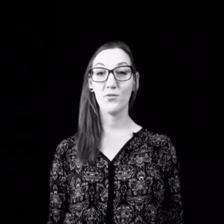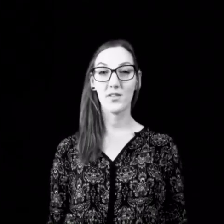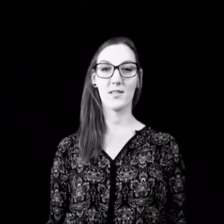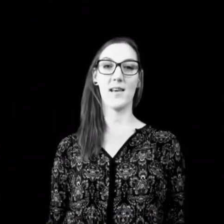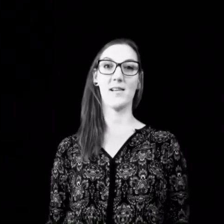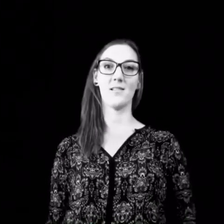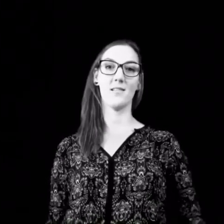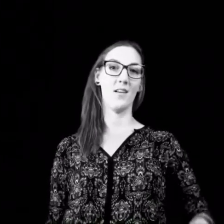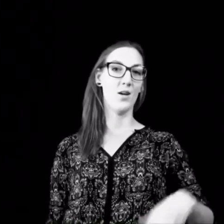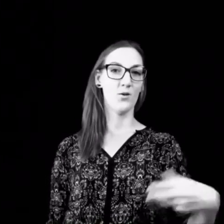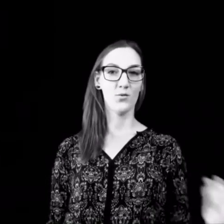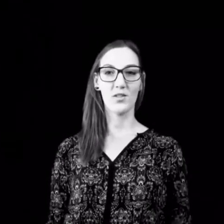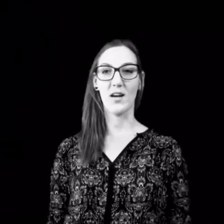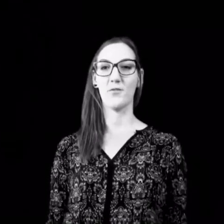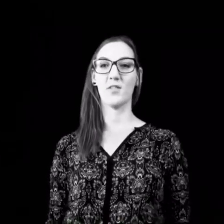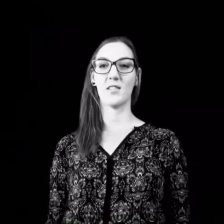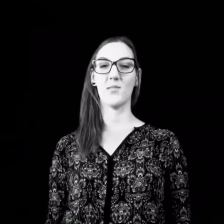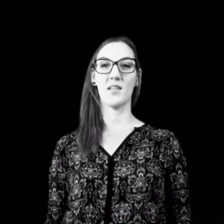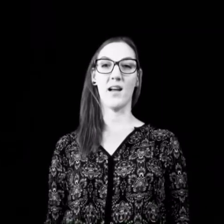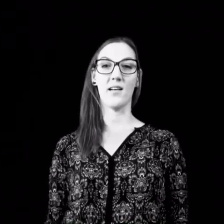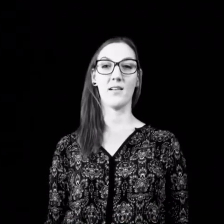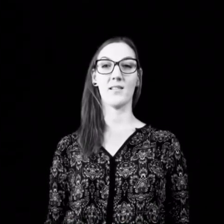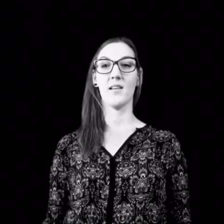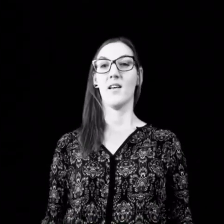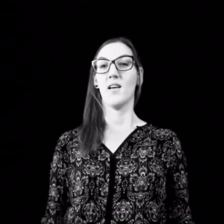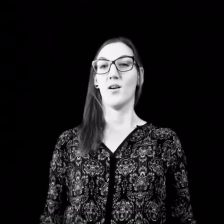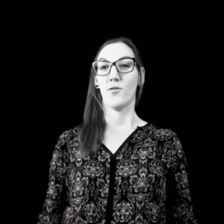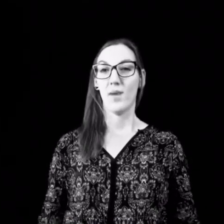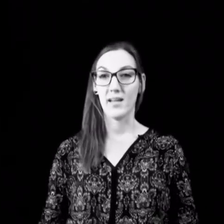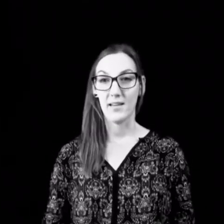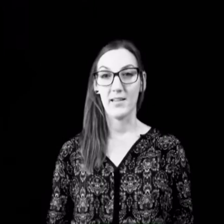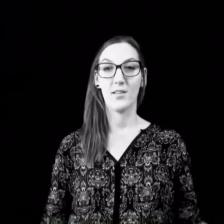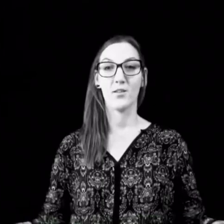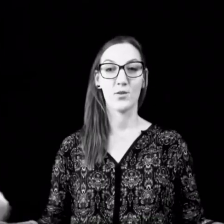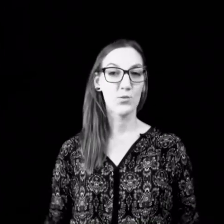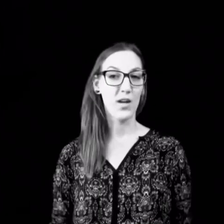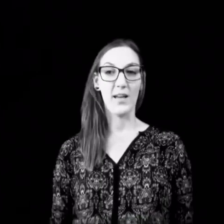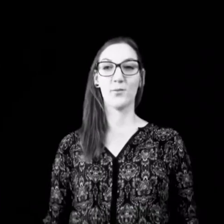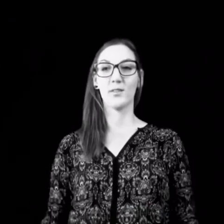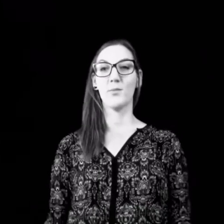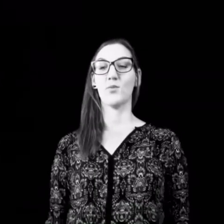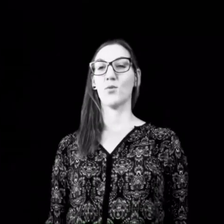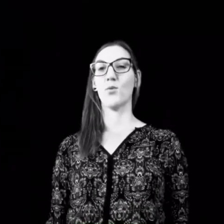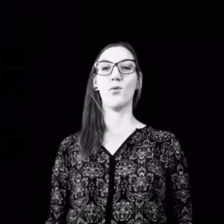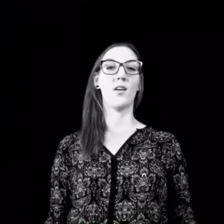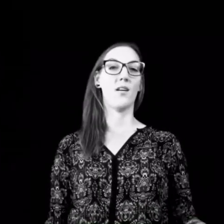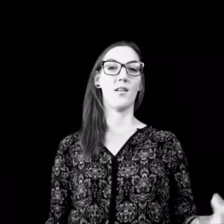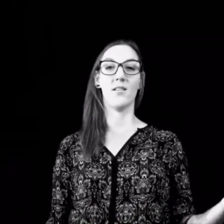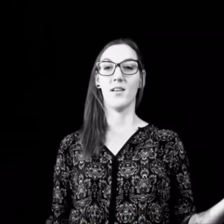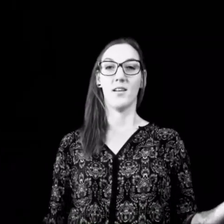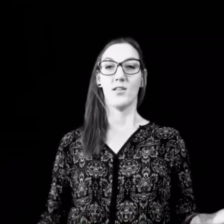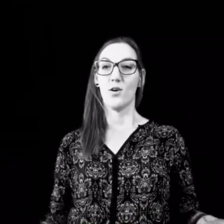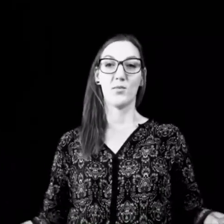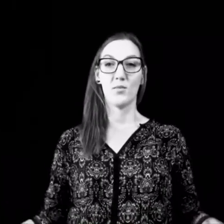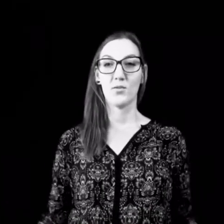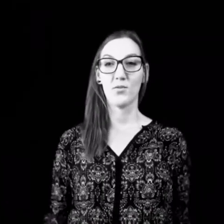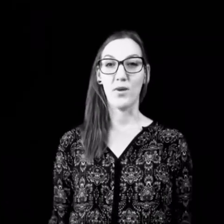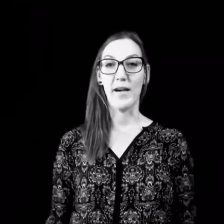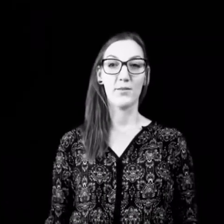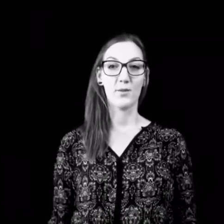fürs Geld, nur dafür, dass jemand anders vermeintlich Zuneigung gibt oder um jemanden zu gefallen oder